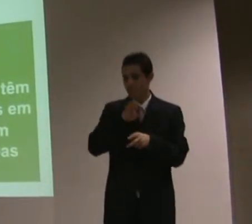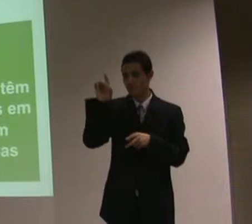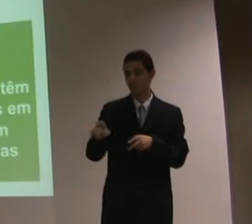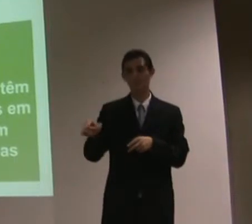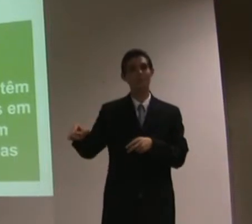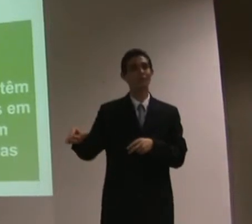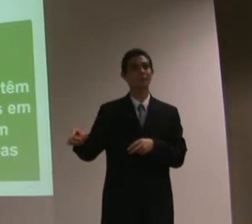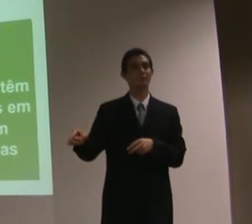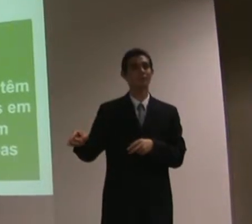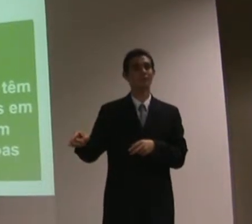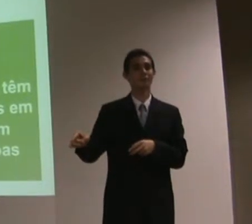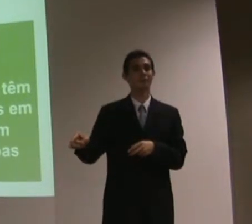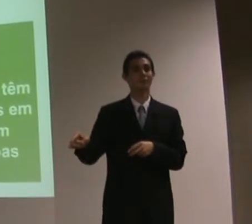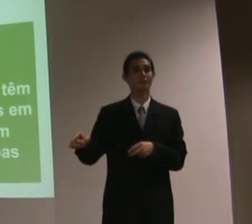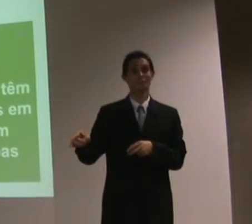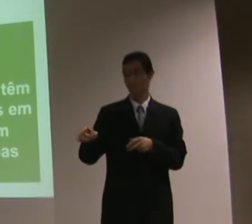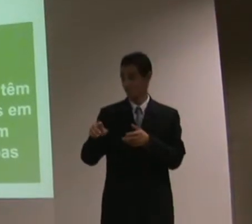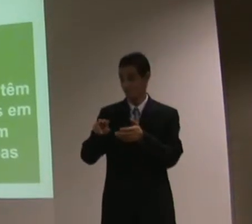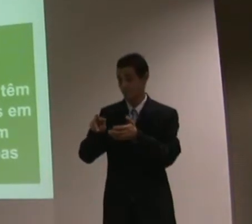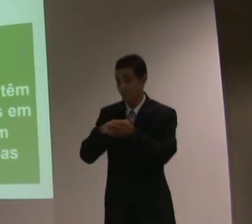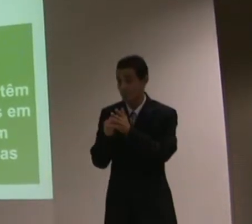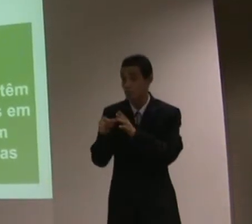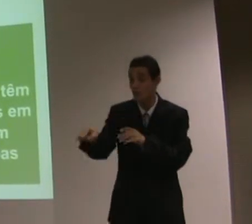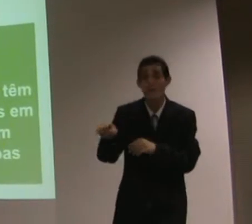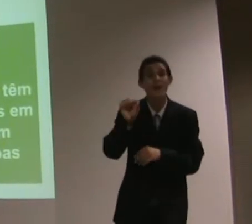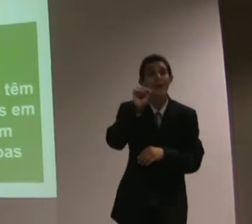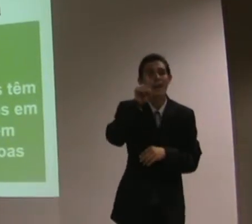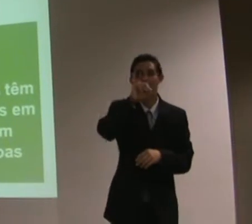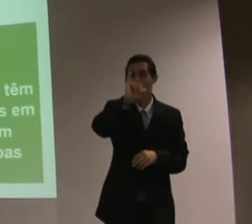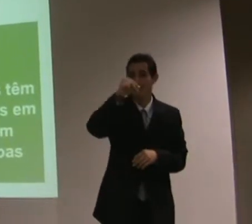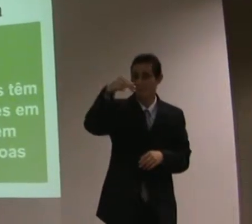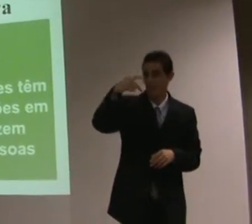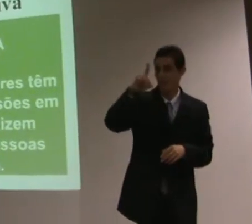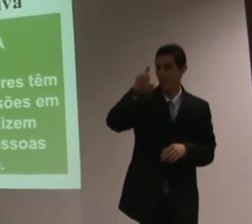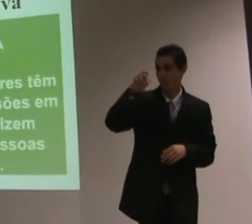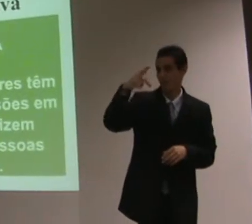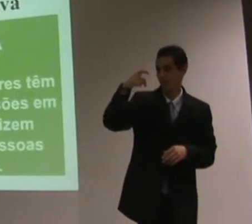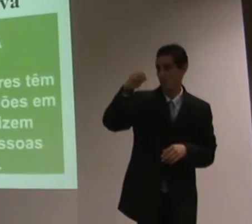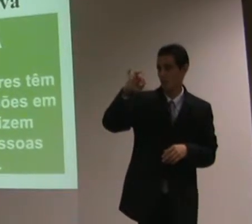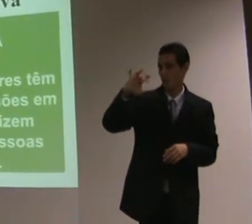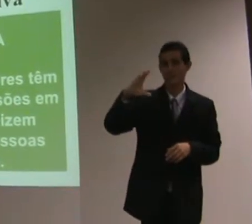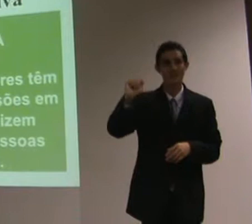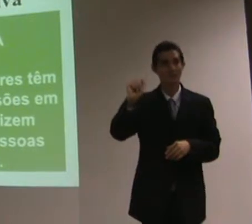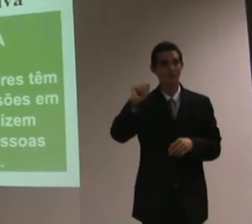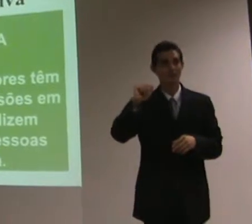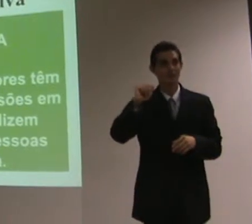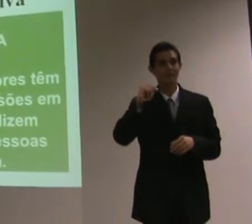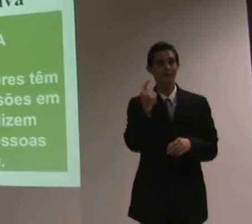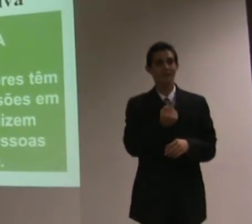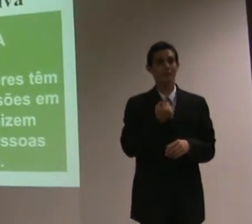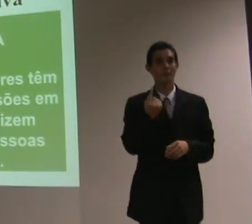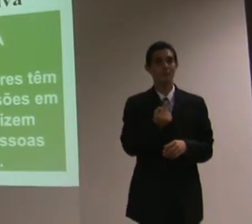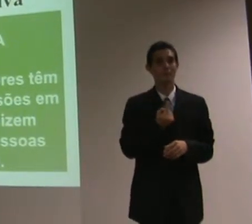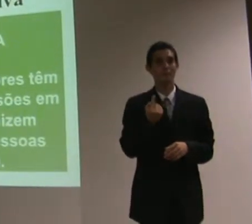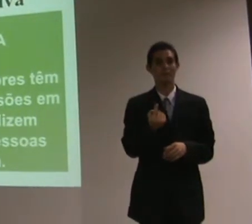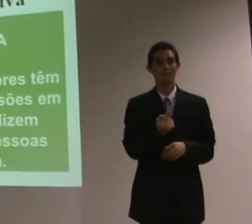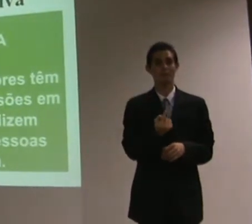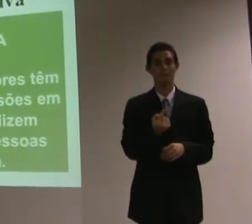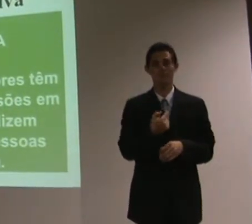E isso se chama independência. As próprias pessoas têm o direito de tomar decisões. A própria pessoa com deficiência pode dizer, olha, para mim,